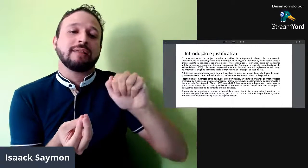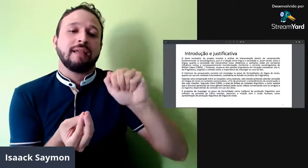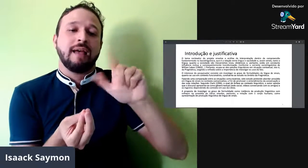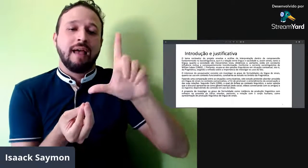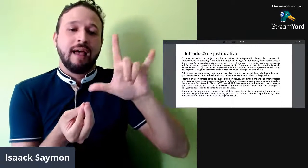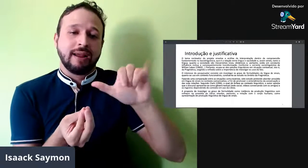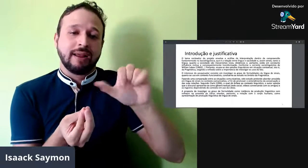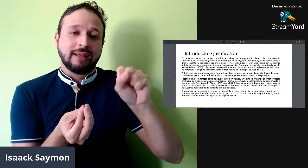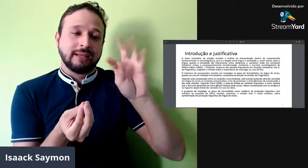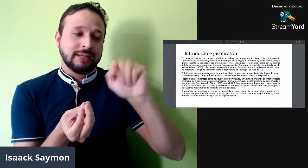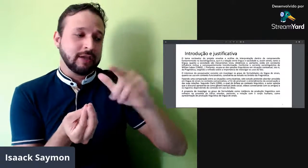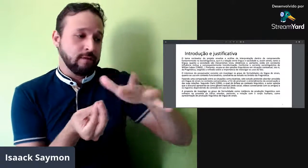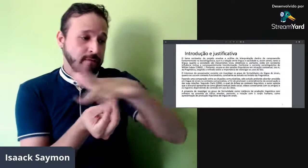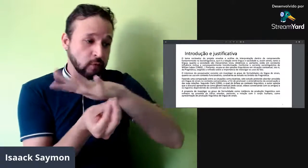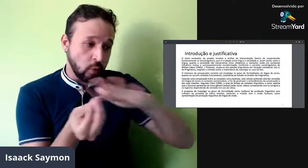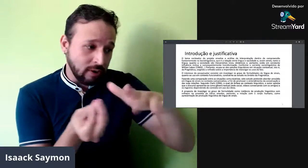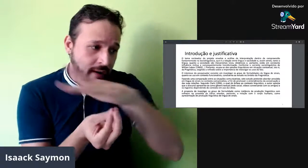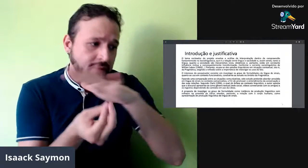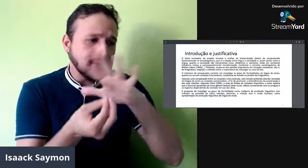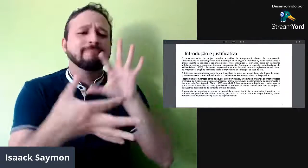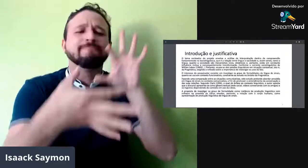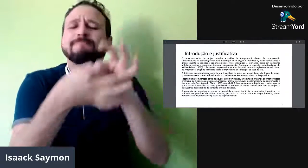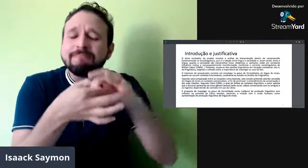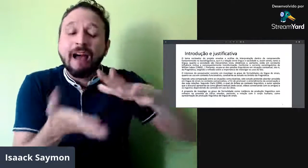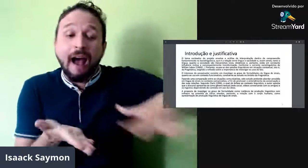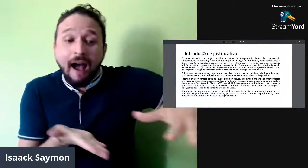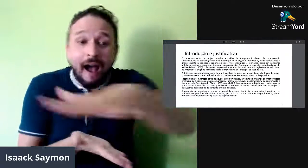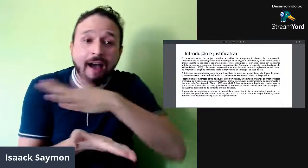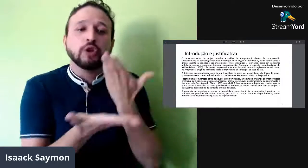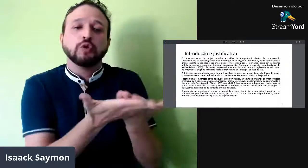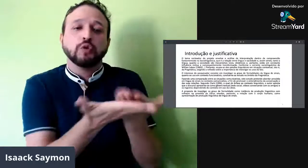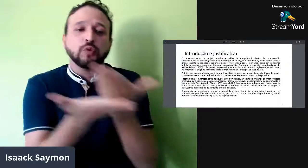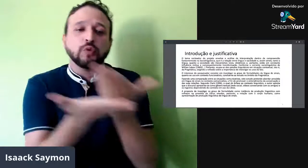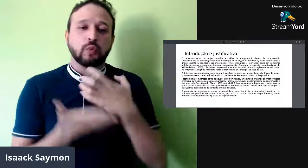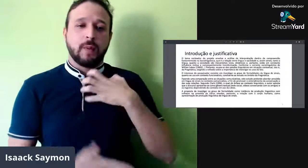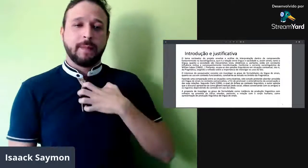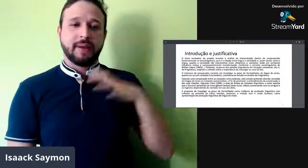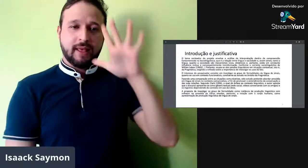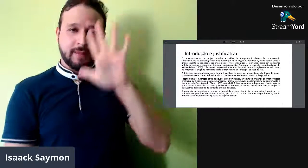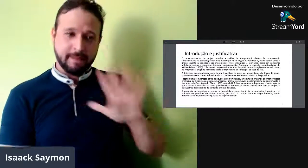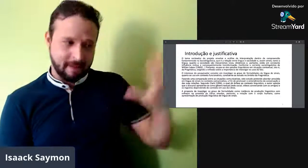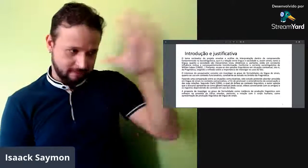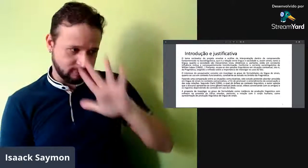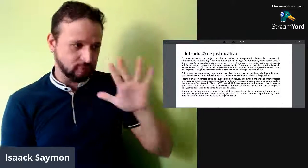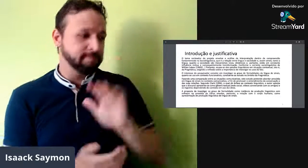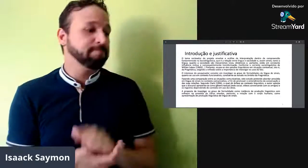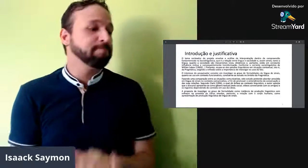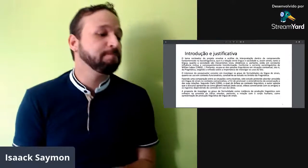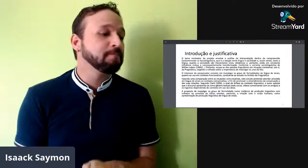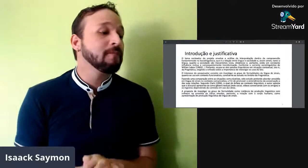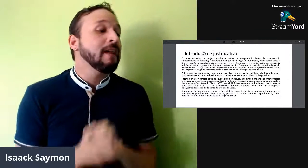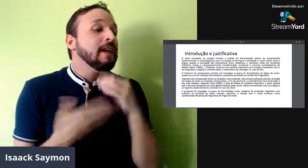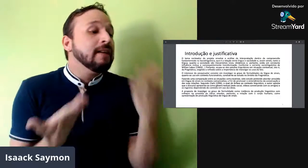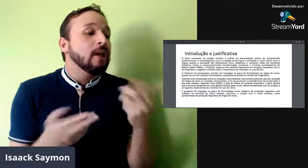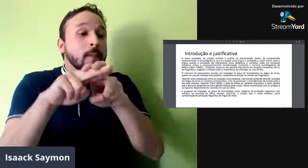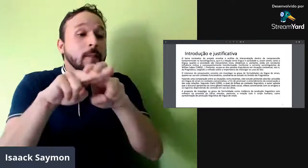mais funcionalista, né, e no contexto, no âmbito ali da